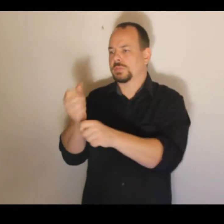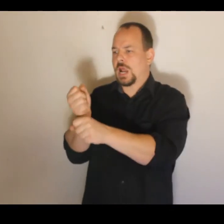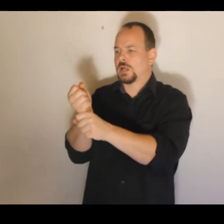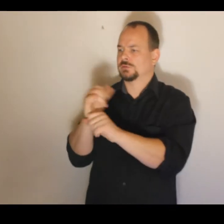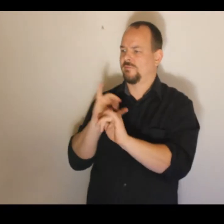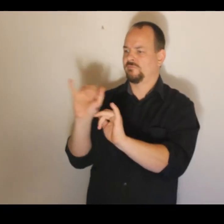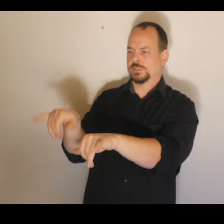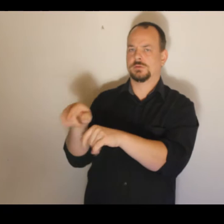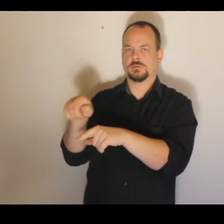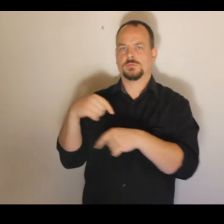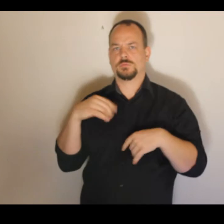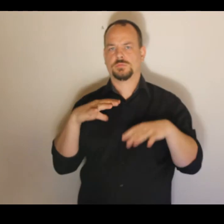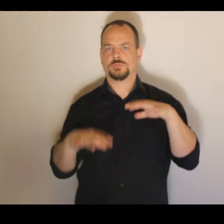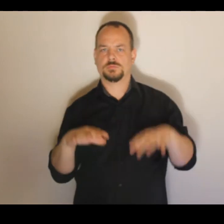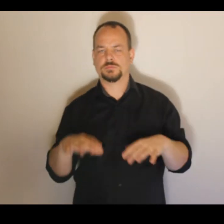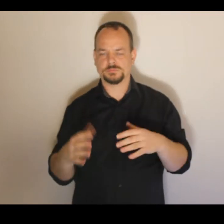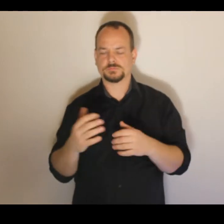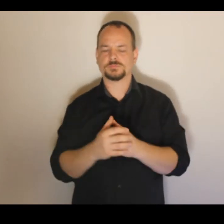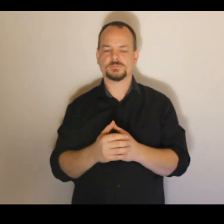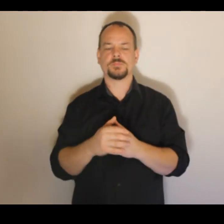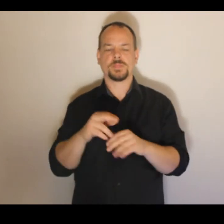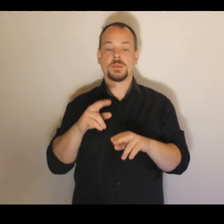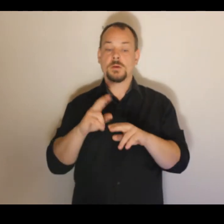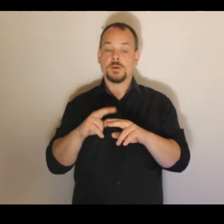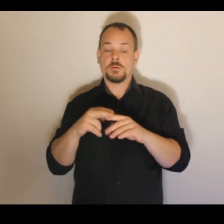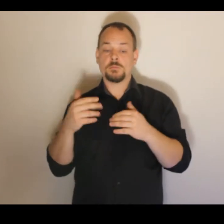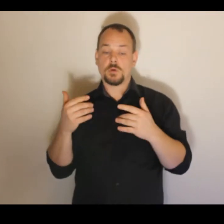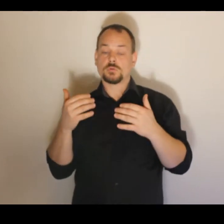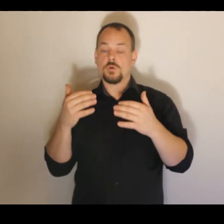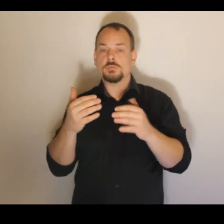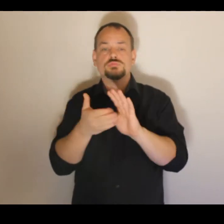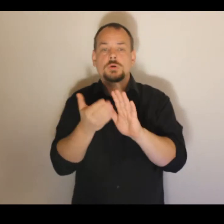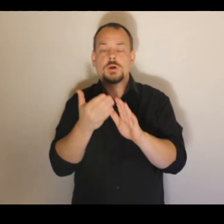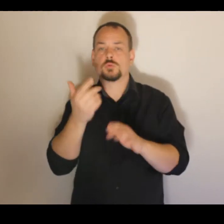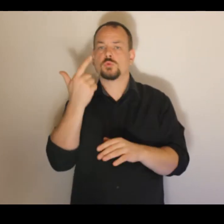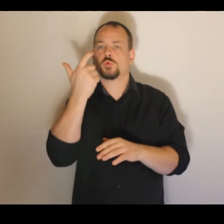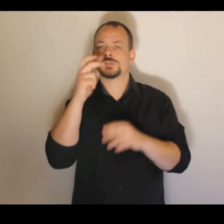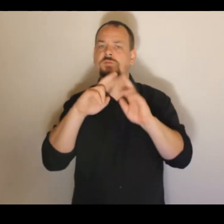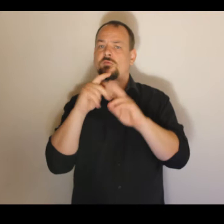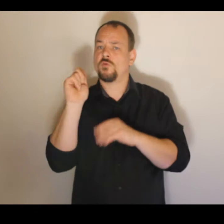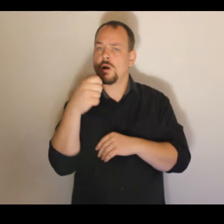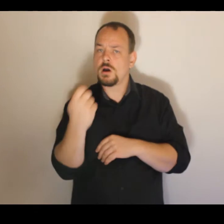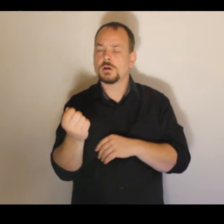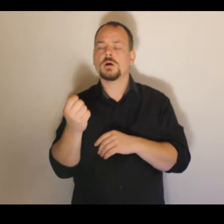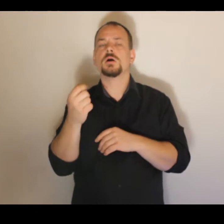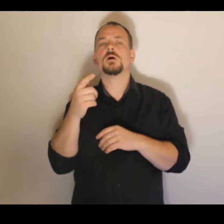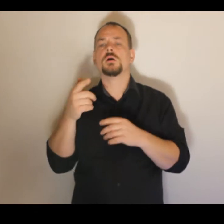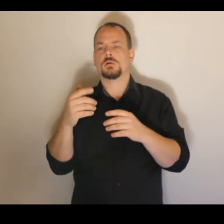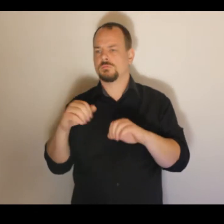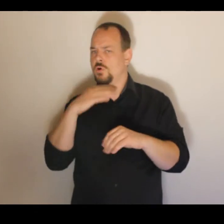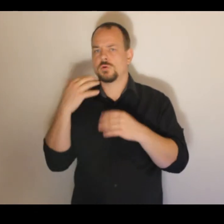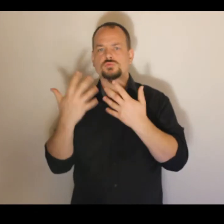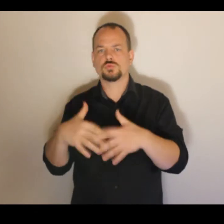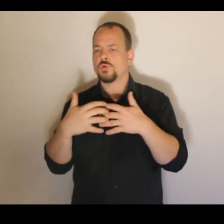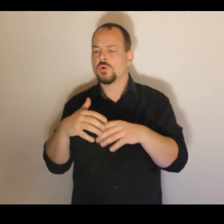ty poznatky, o kterých tady mluvíme. To znamená, už za druhé světové války vznikají manipulátory pro manipulaci s